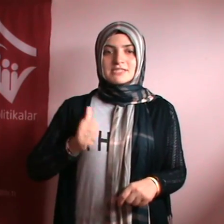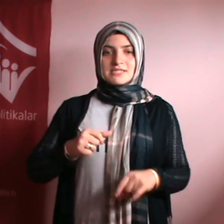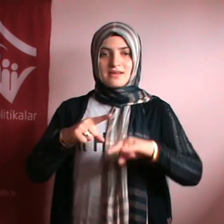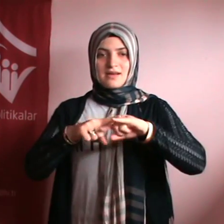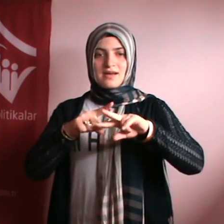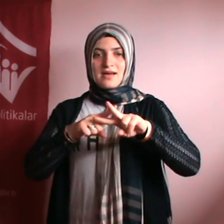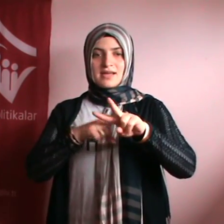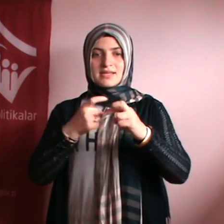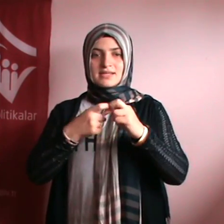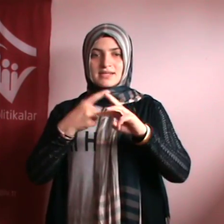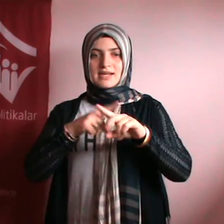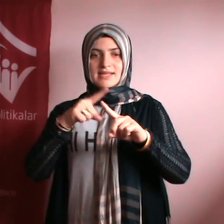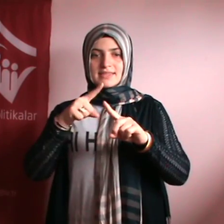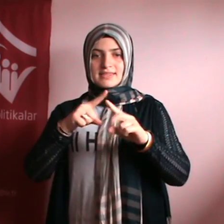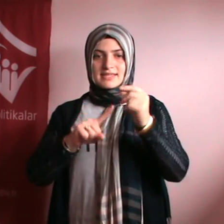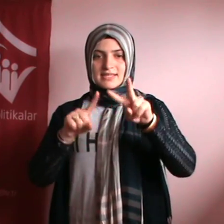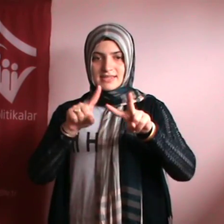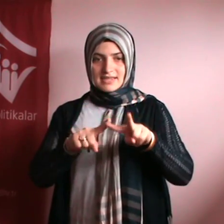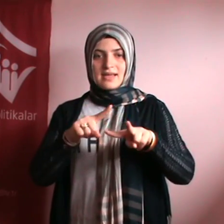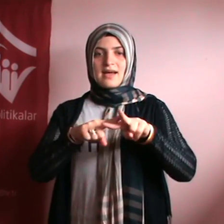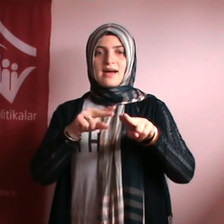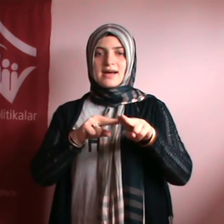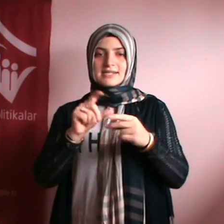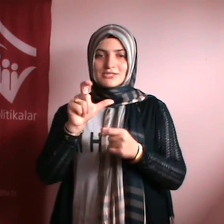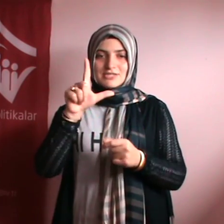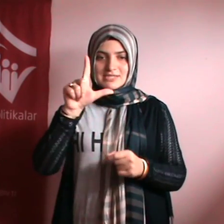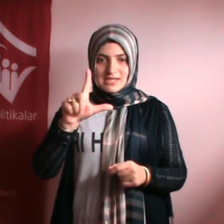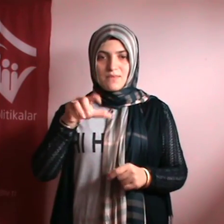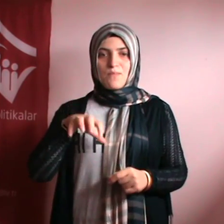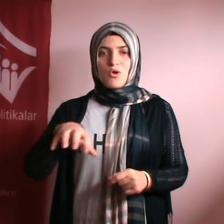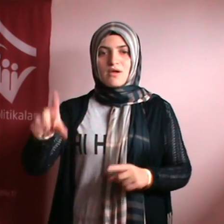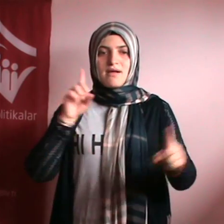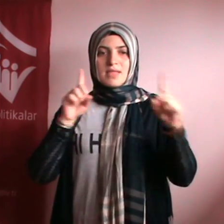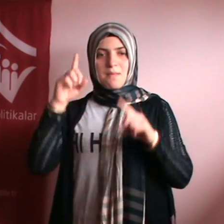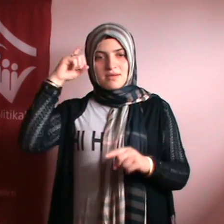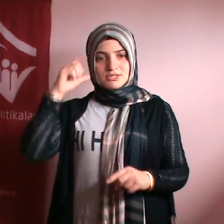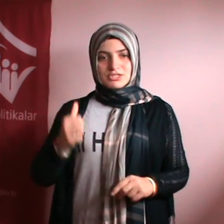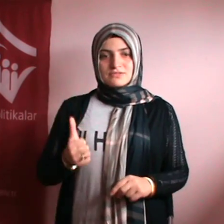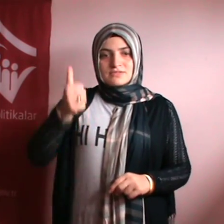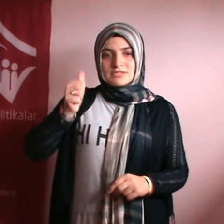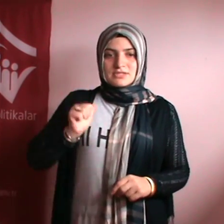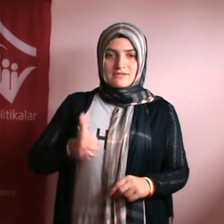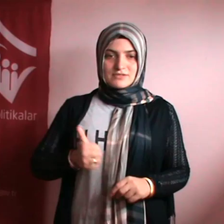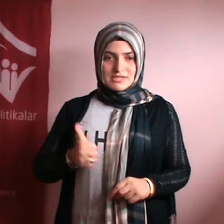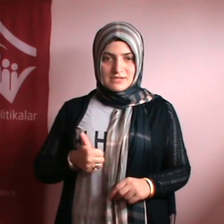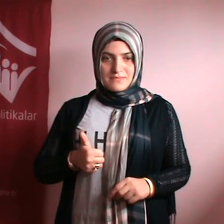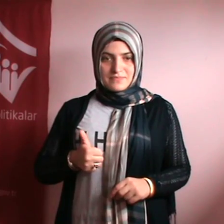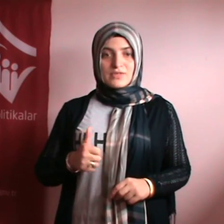Vali Öz, eşiyle birlikte programın ardından yemeğe iştirak edenlere teşvik etti ve misafir ailelerin çocuklarına